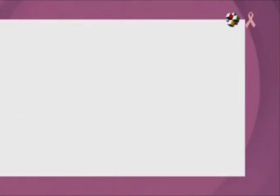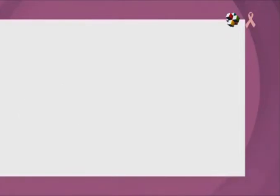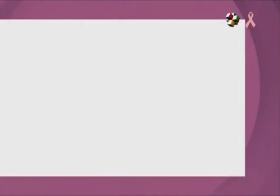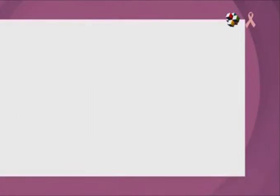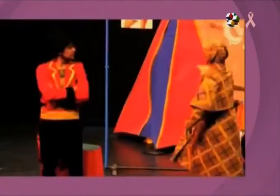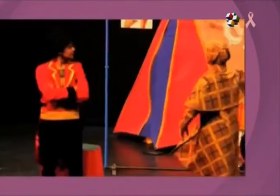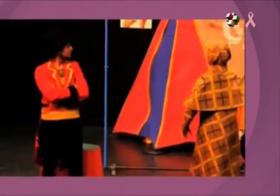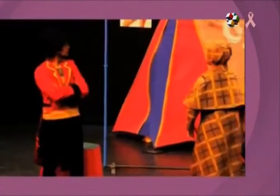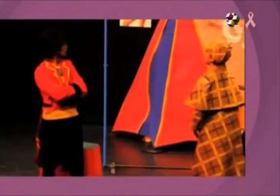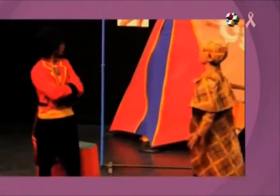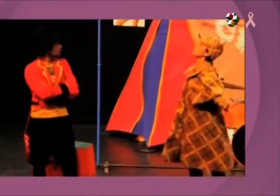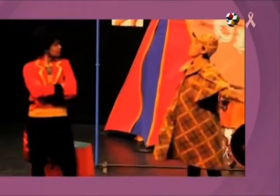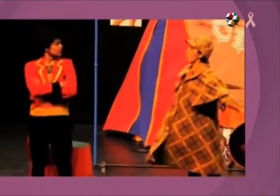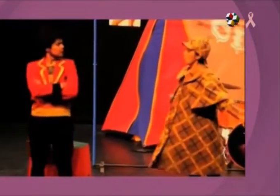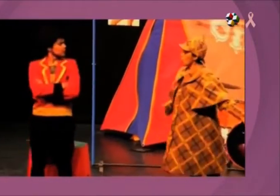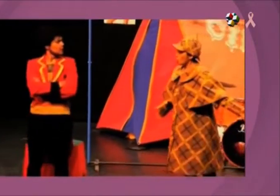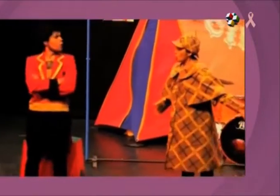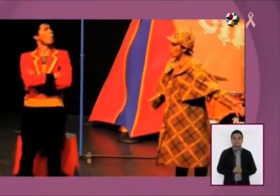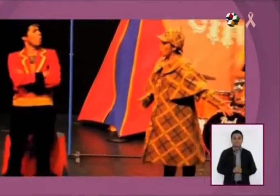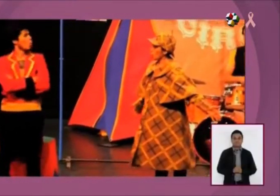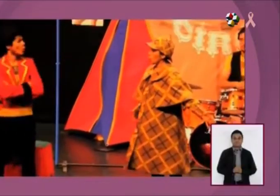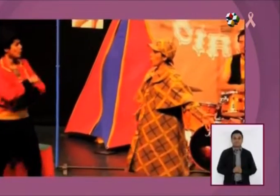¿Qué pasó?